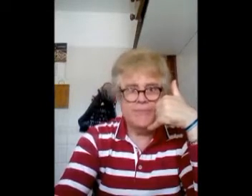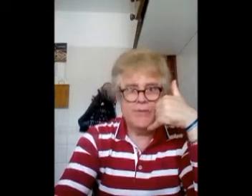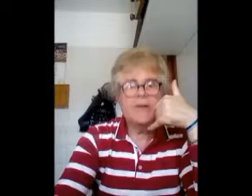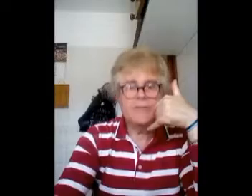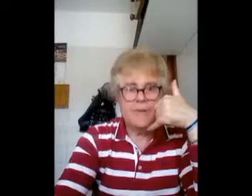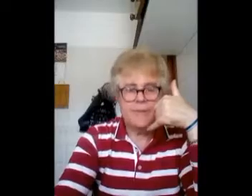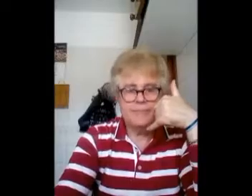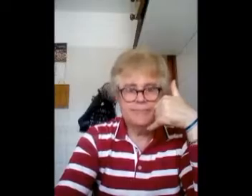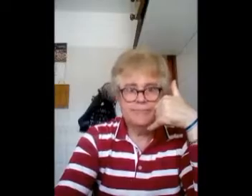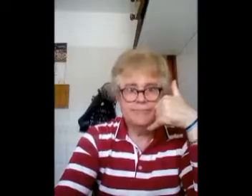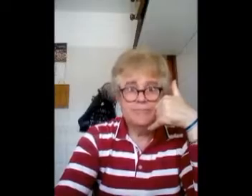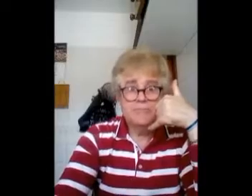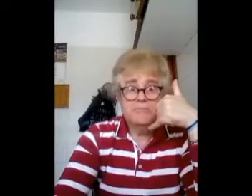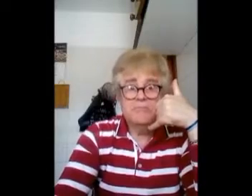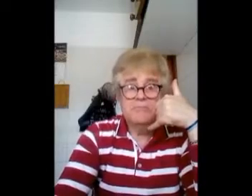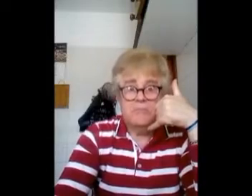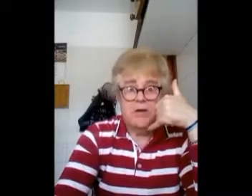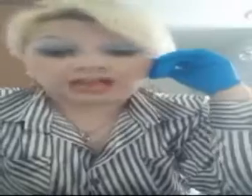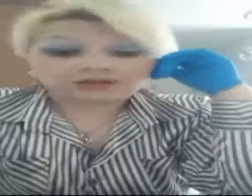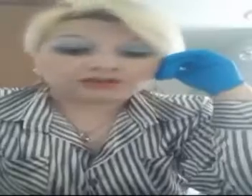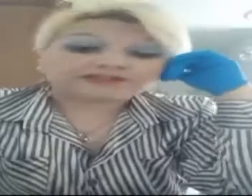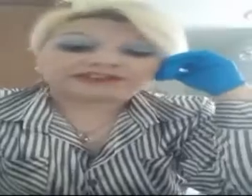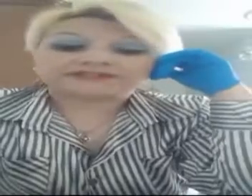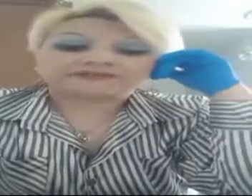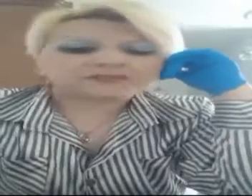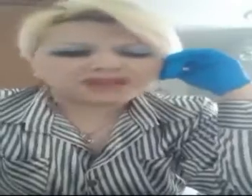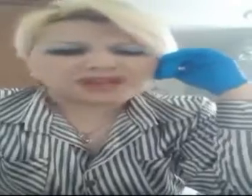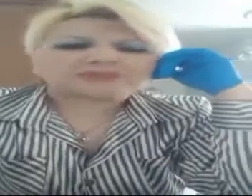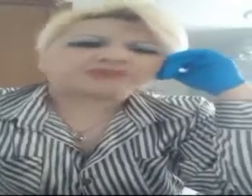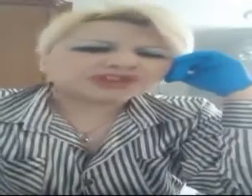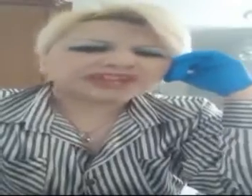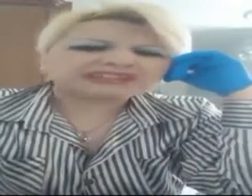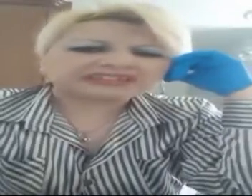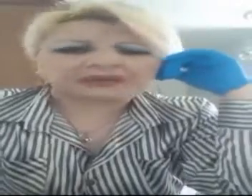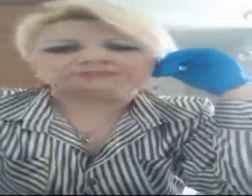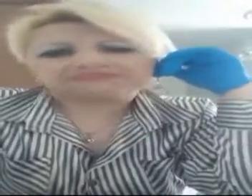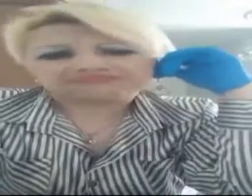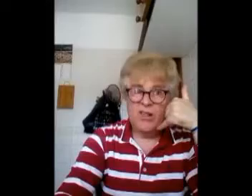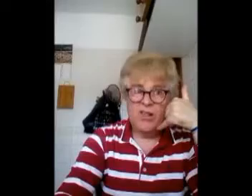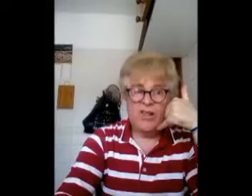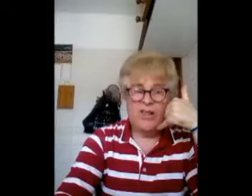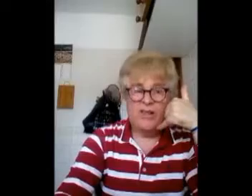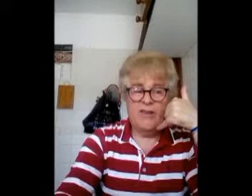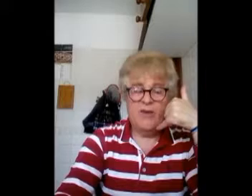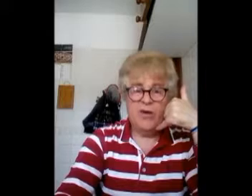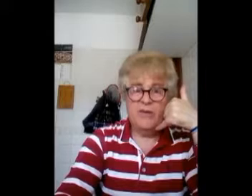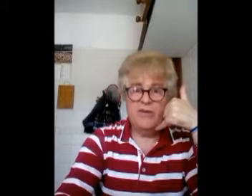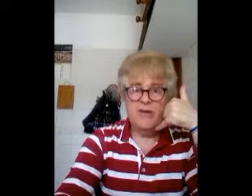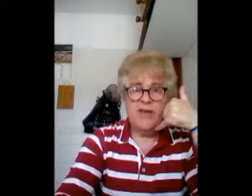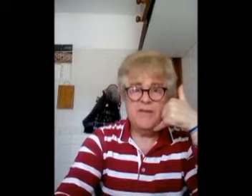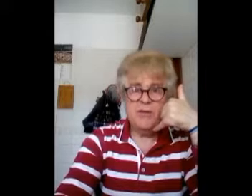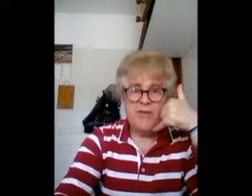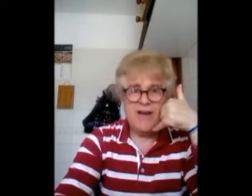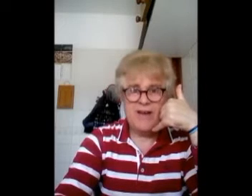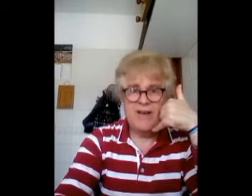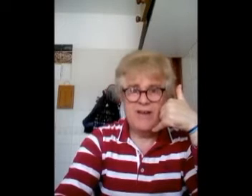bombieri? Vabbè. Allora fatevi una bella prugnetta. Non ho capito. Che mi devo fare?